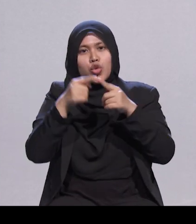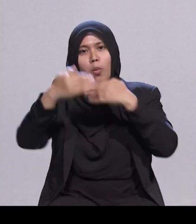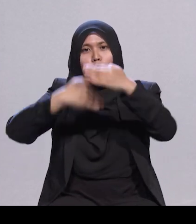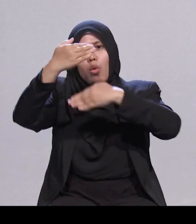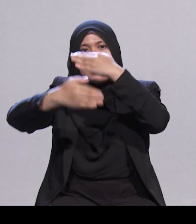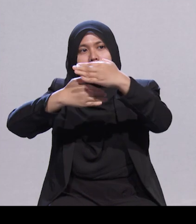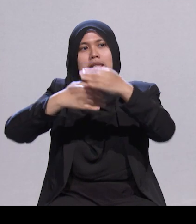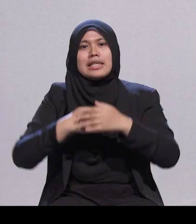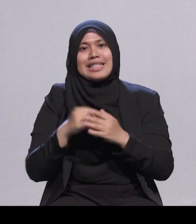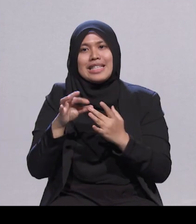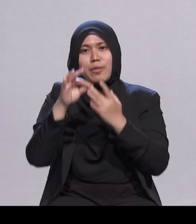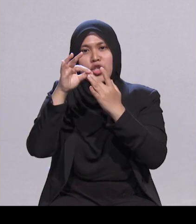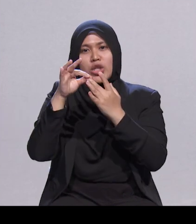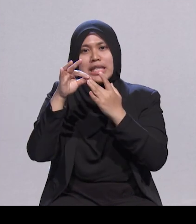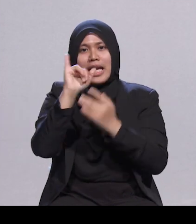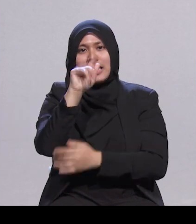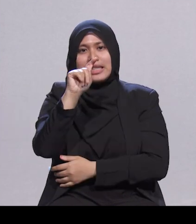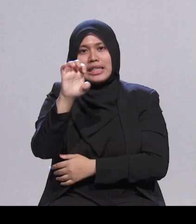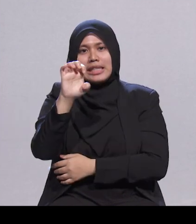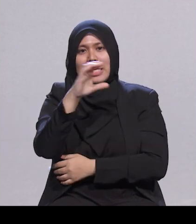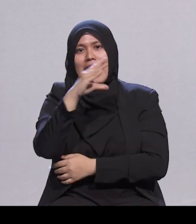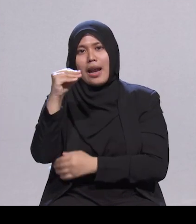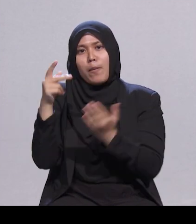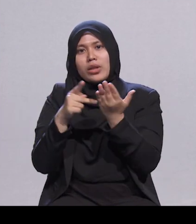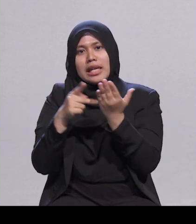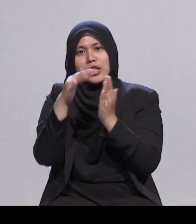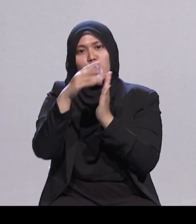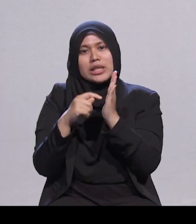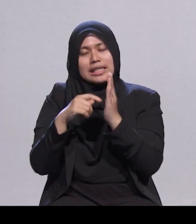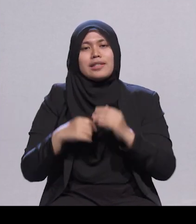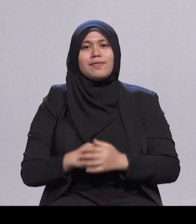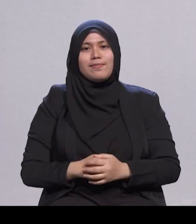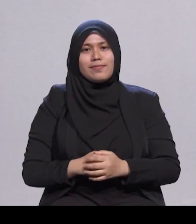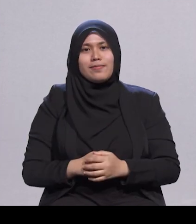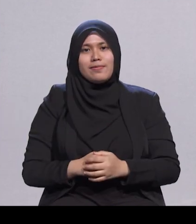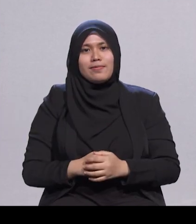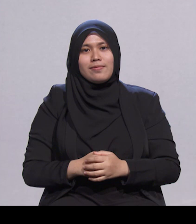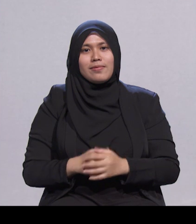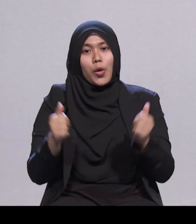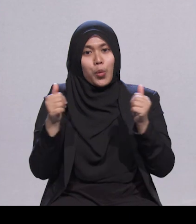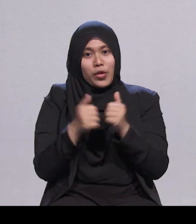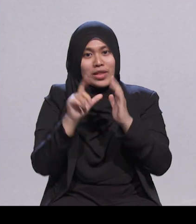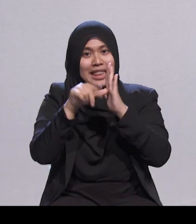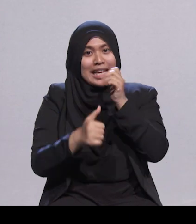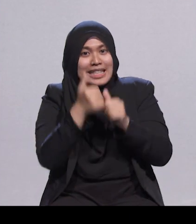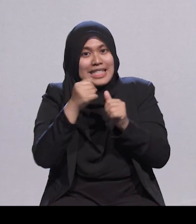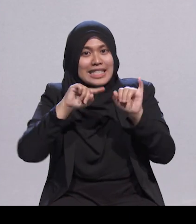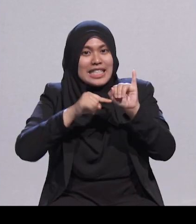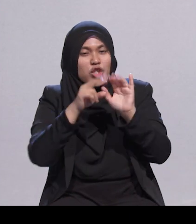para pelajar ITE dan politeknik. Dengan inisiatif terbaru ini, saya yakin lebih ramai